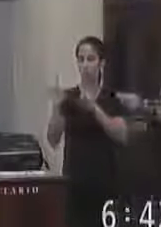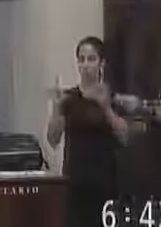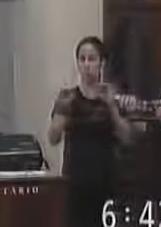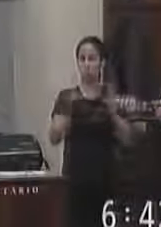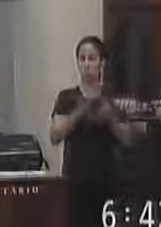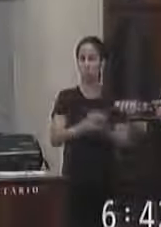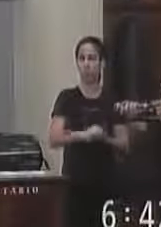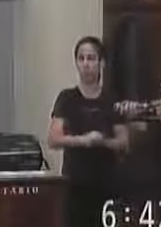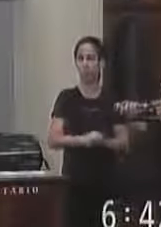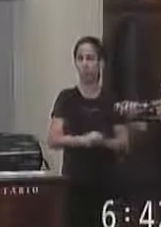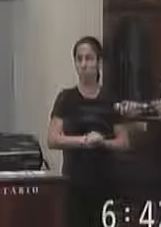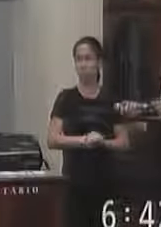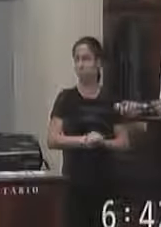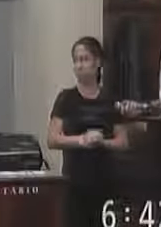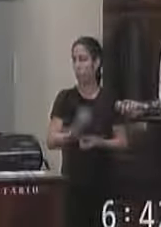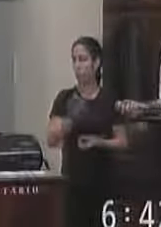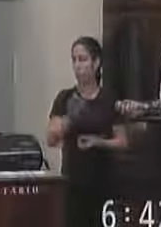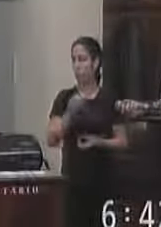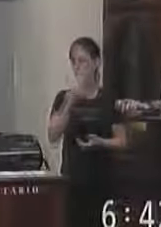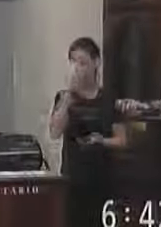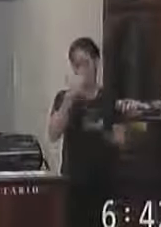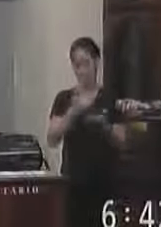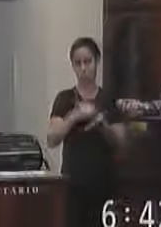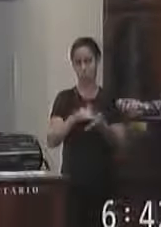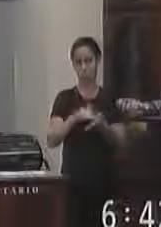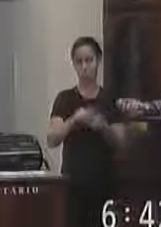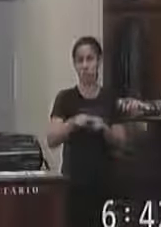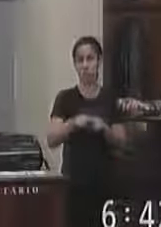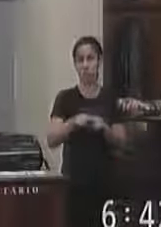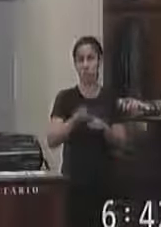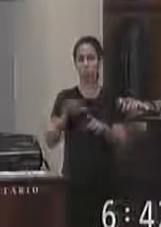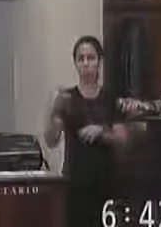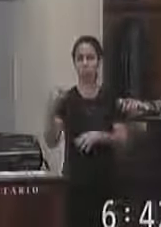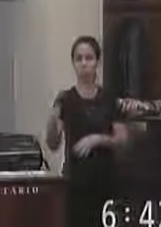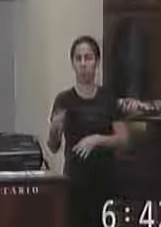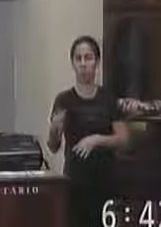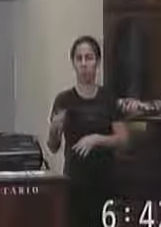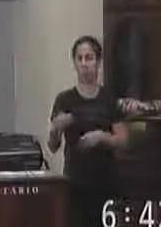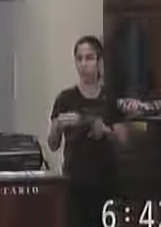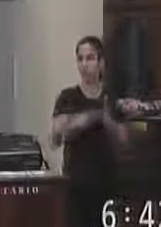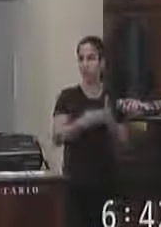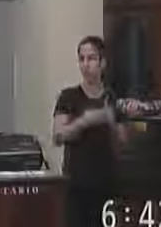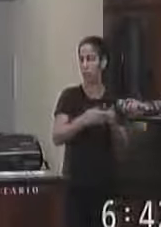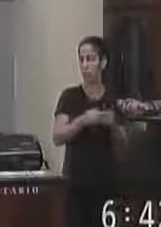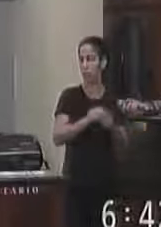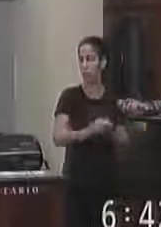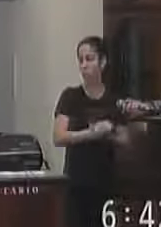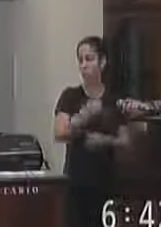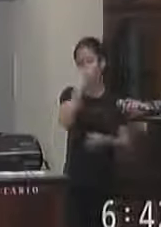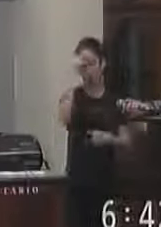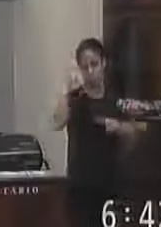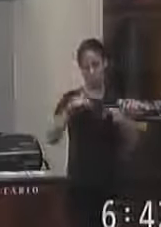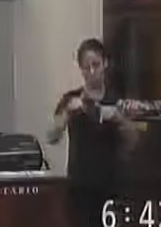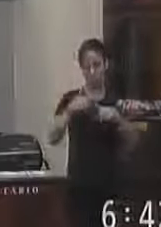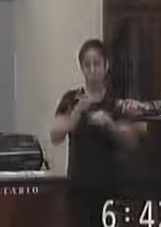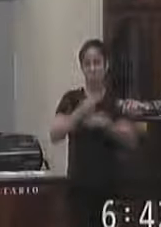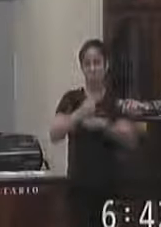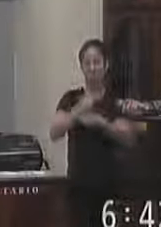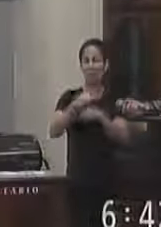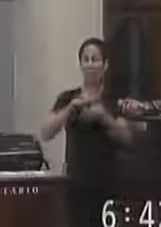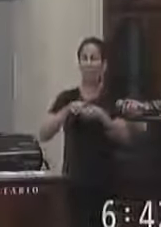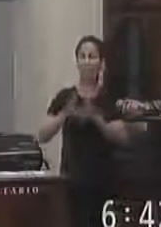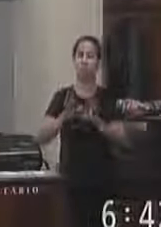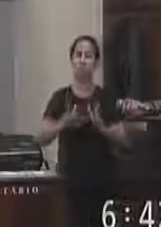tem tenho certeza não só a senhora como secretária mas todos até o o servente todos eles